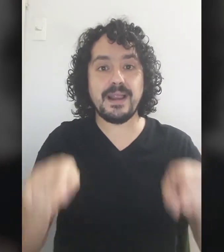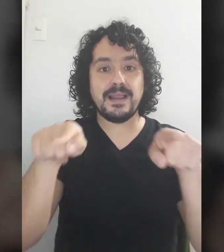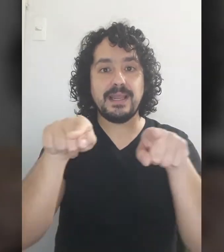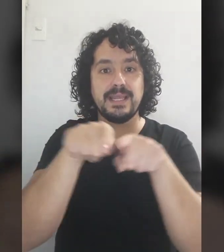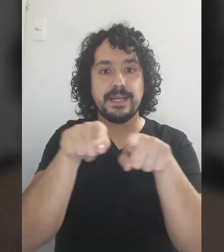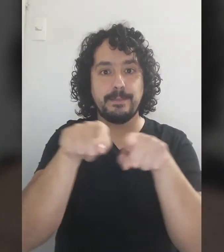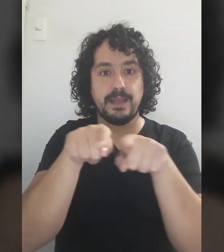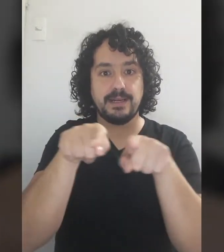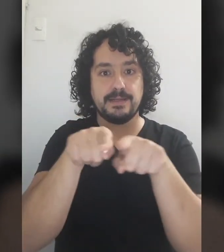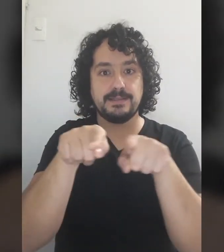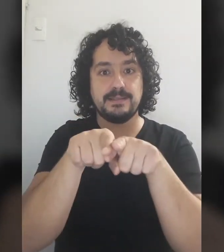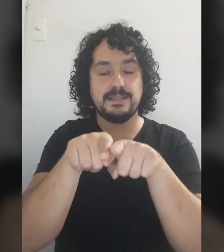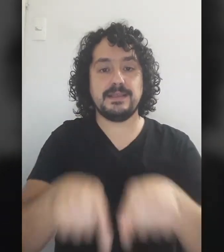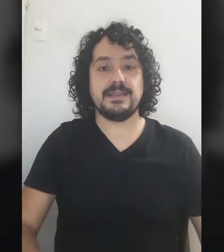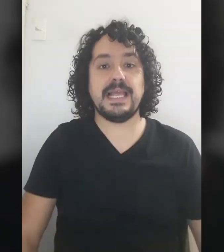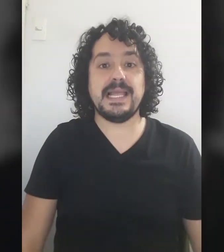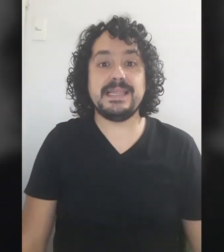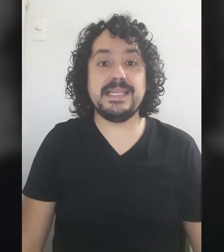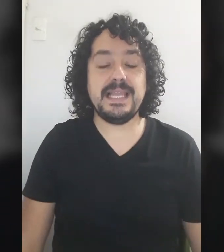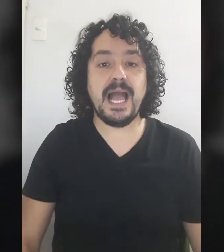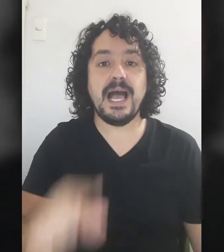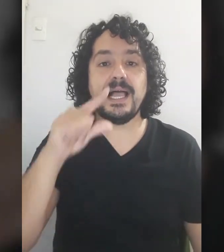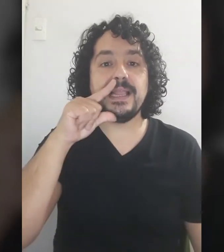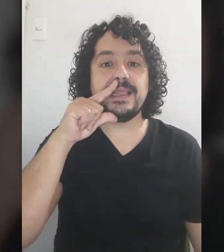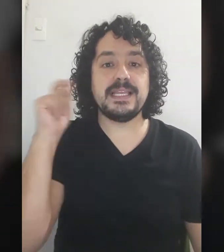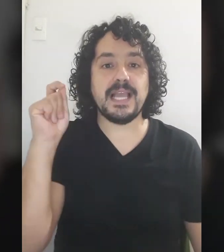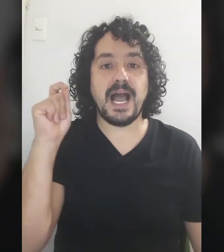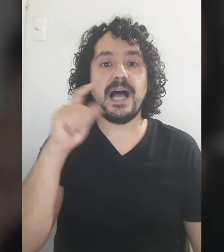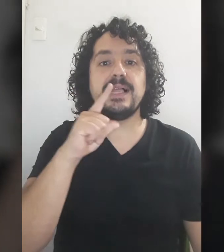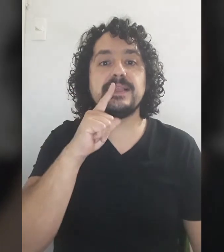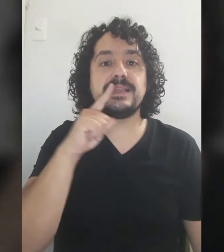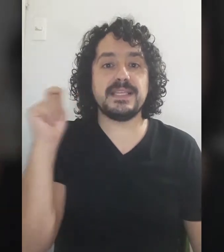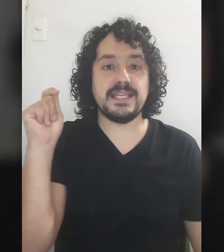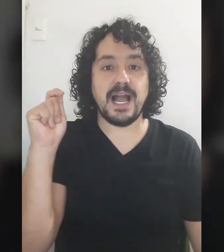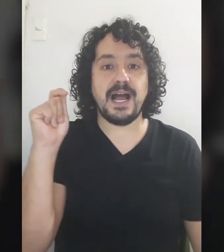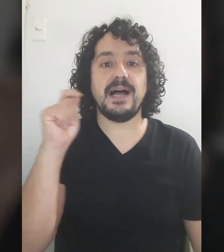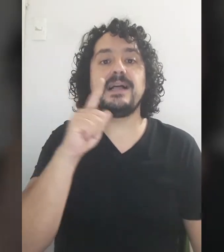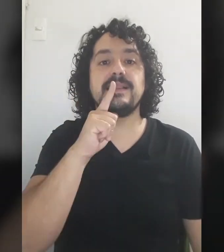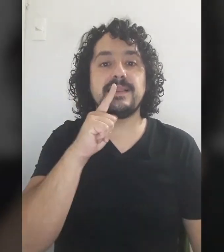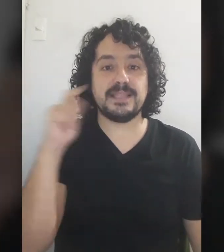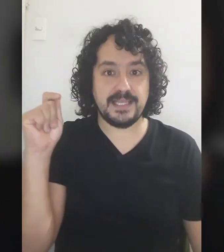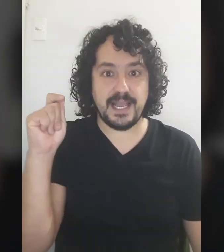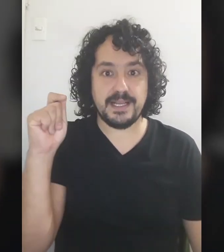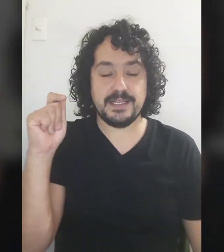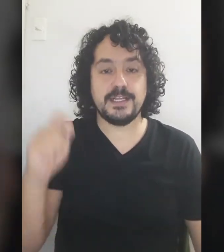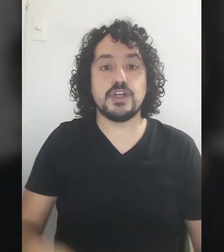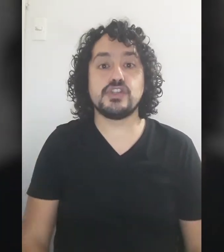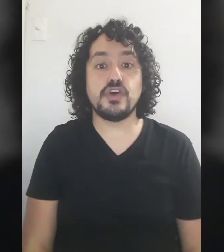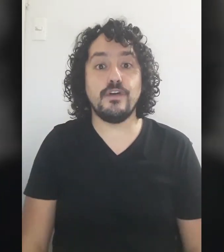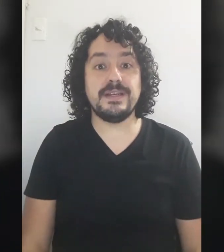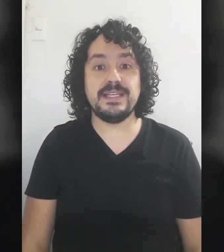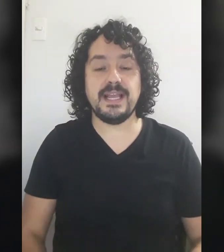Hermana Tía Tía Tía Tía Sobrina